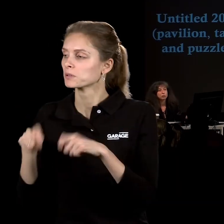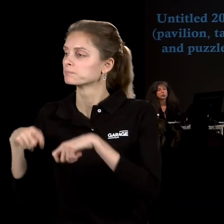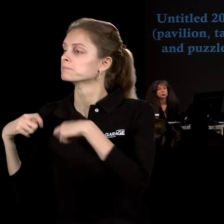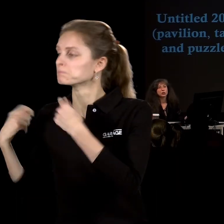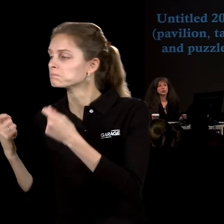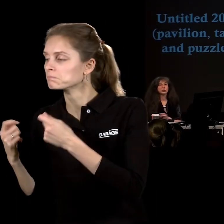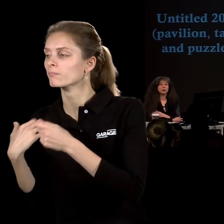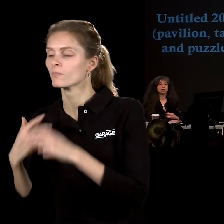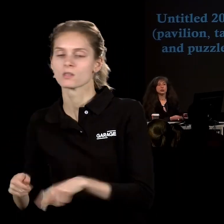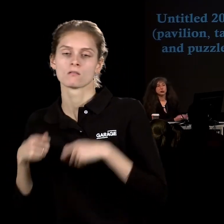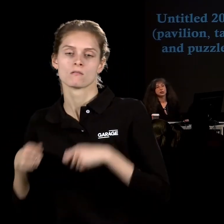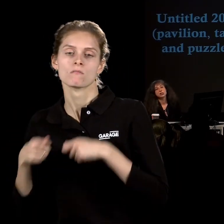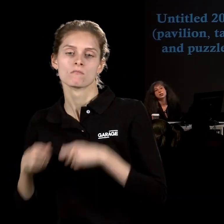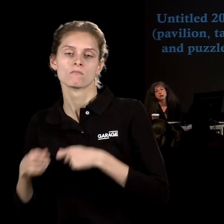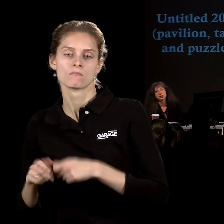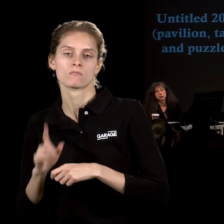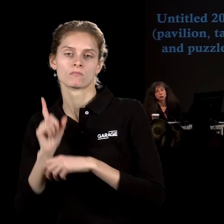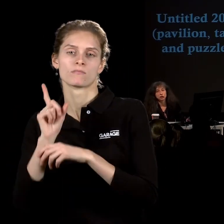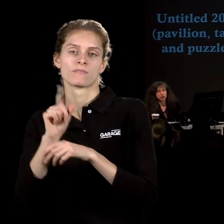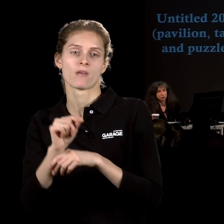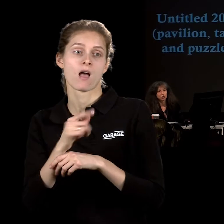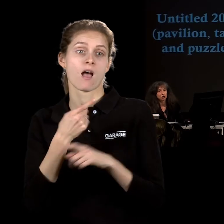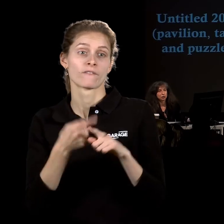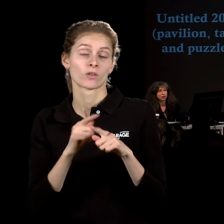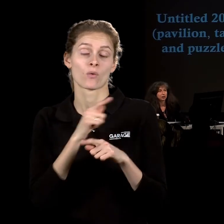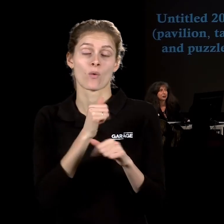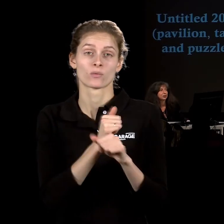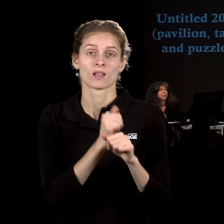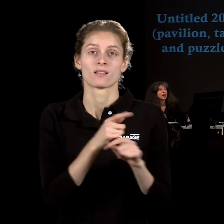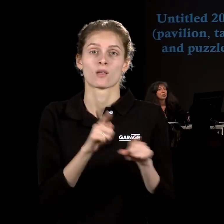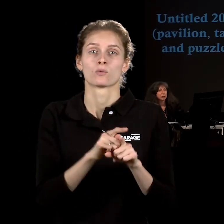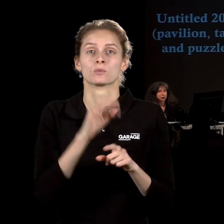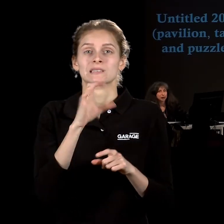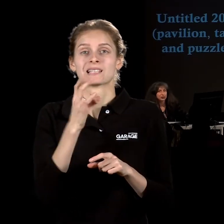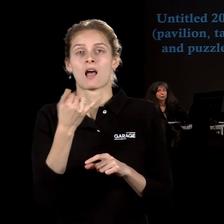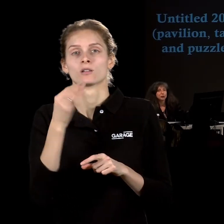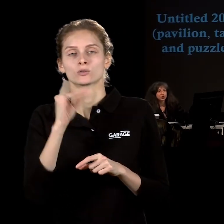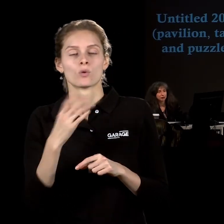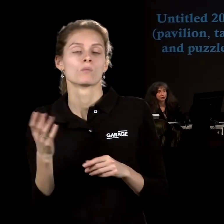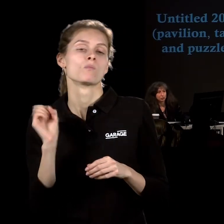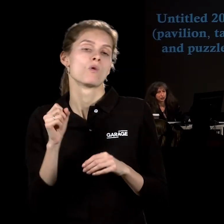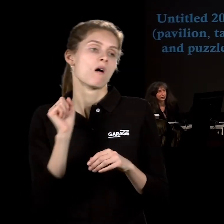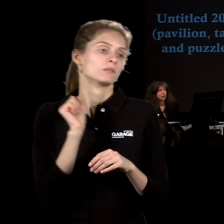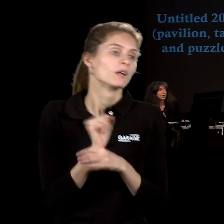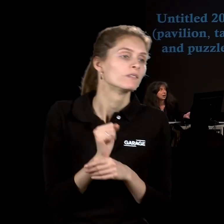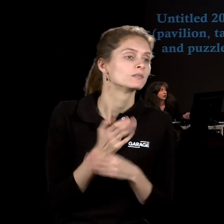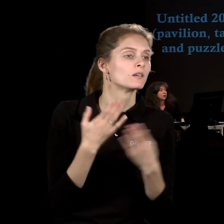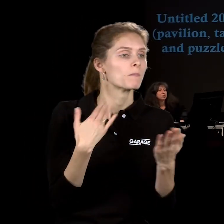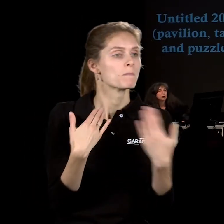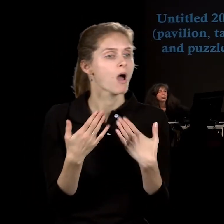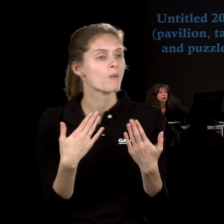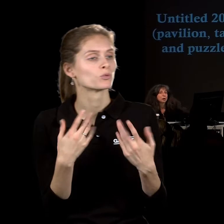проектов Терравании – вот эта станция, где ты можешь сделать паузу, остановиться, пообщаться, обменяться информацией.